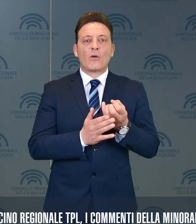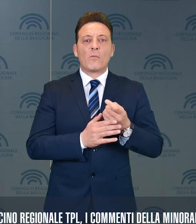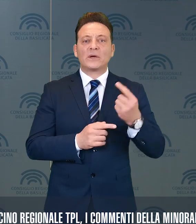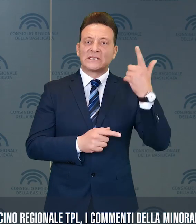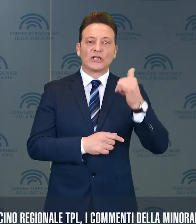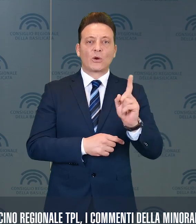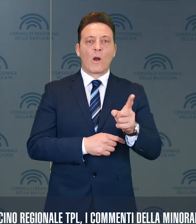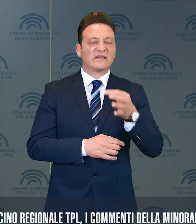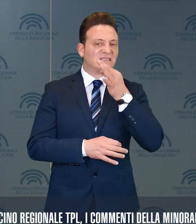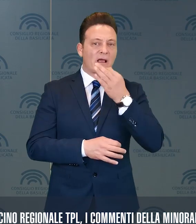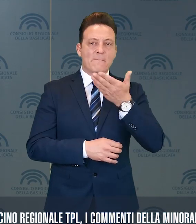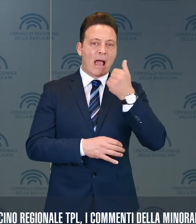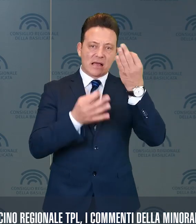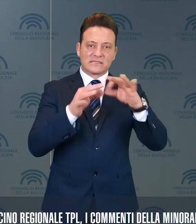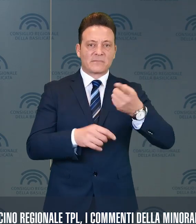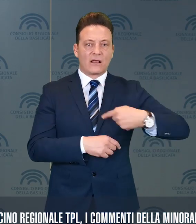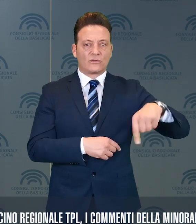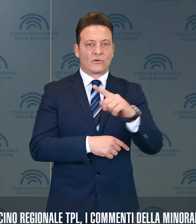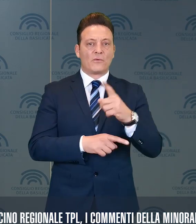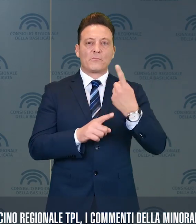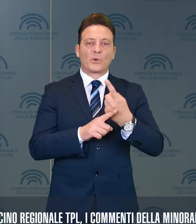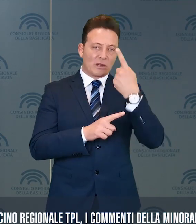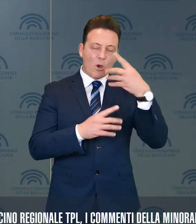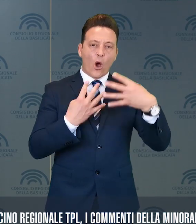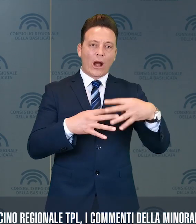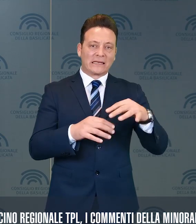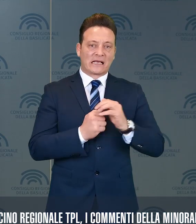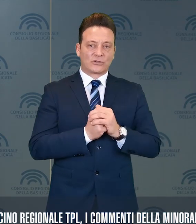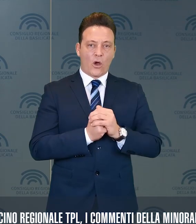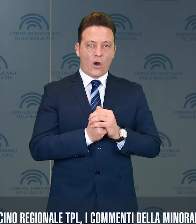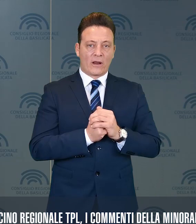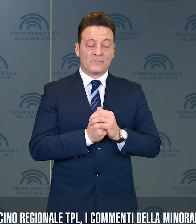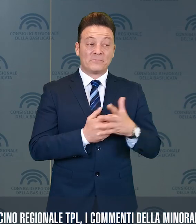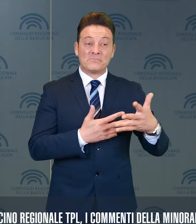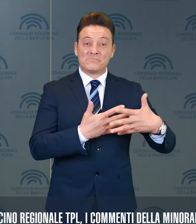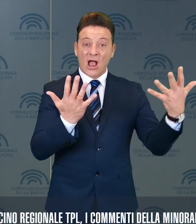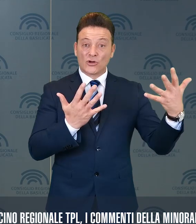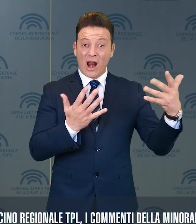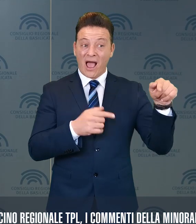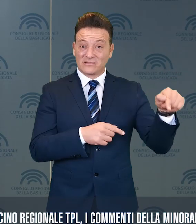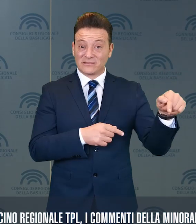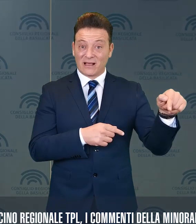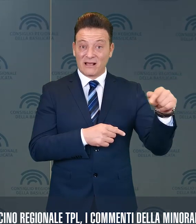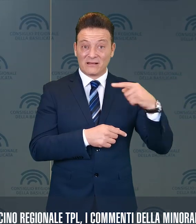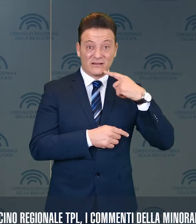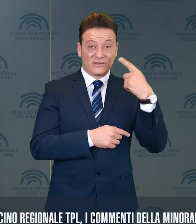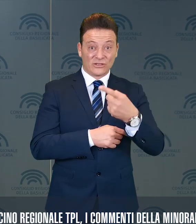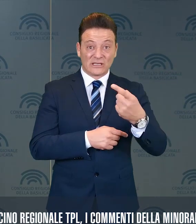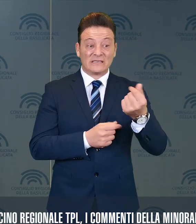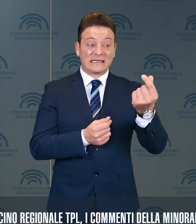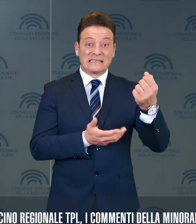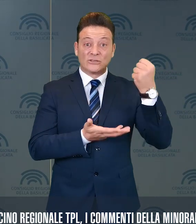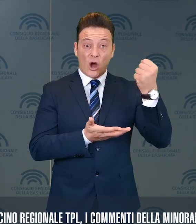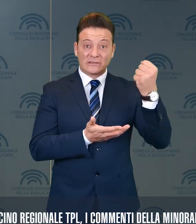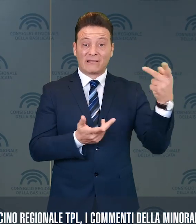è il segno di mancanza di una idea organica. La maggioranza denunciano taglia risorse